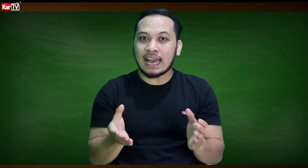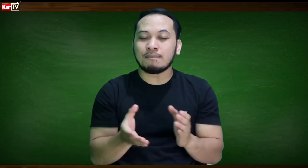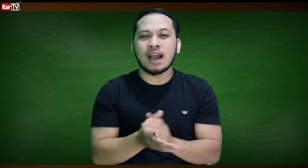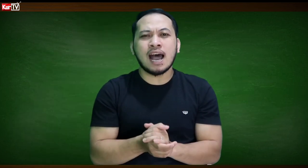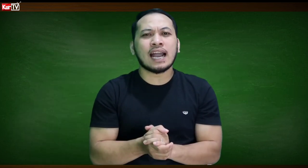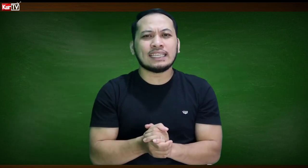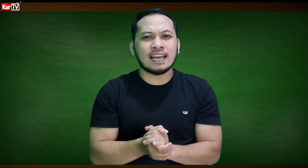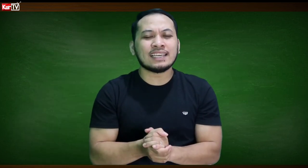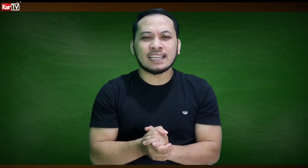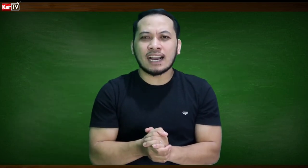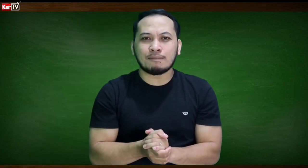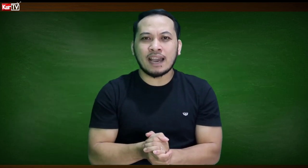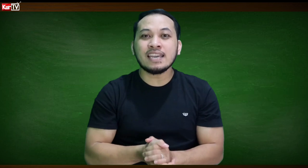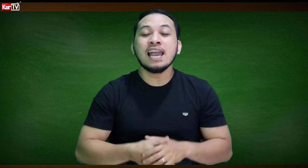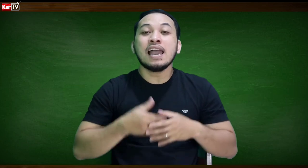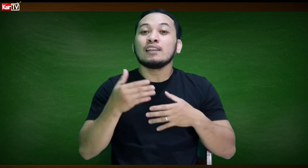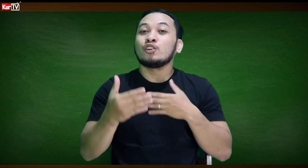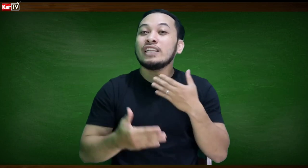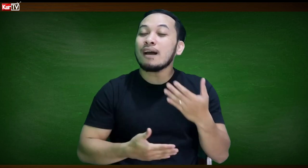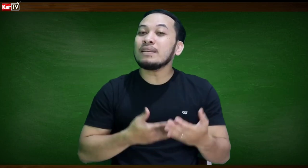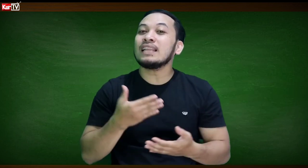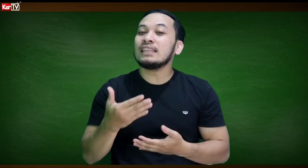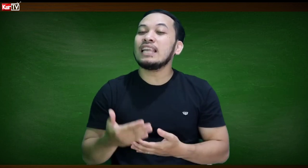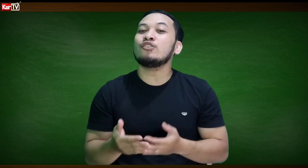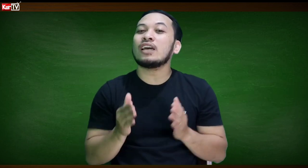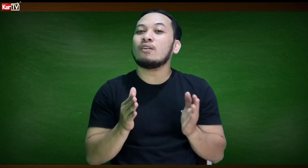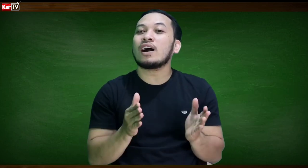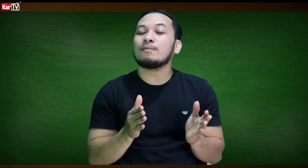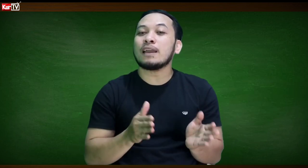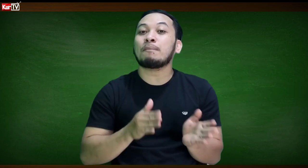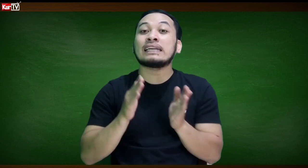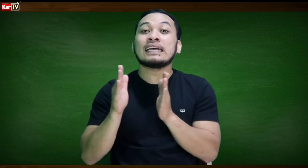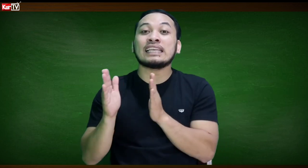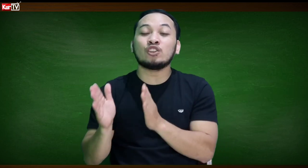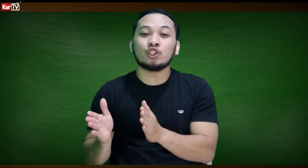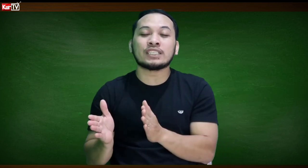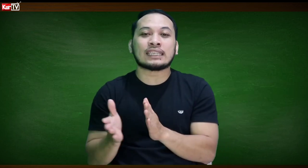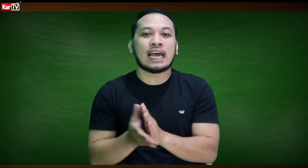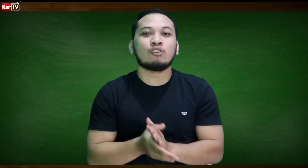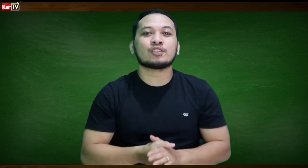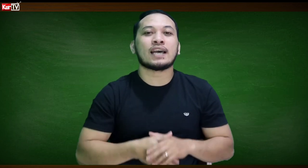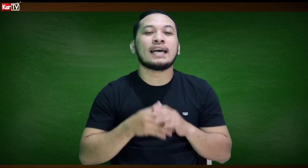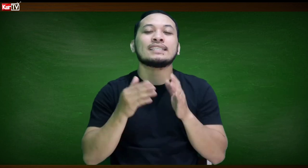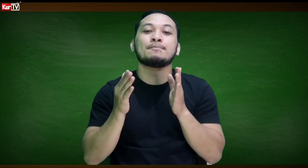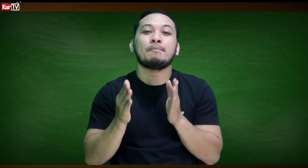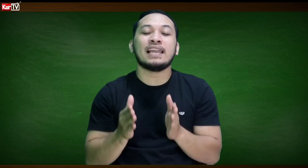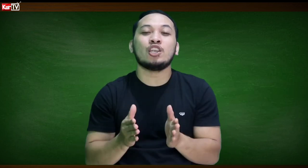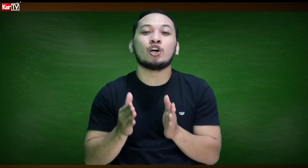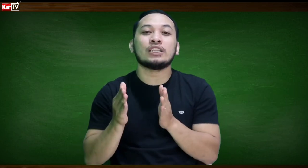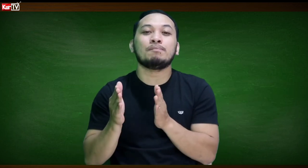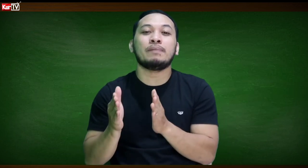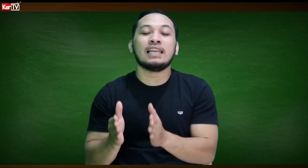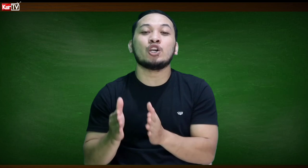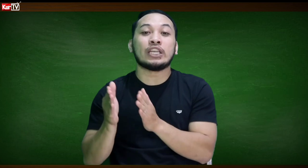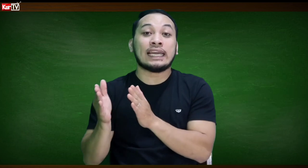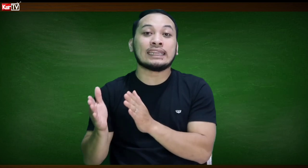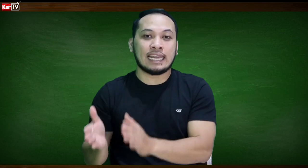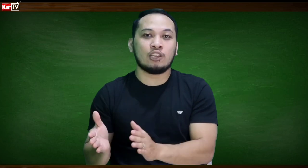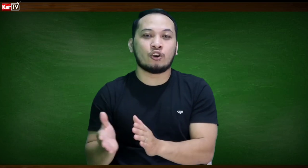lamang ang kanilang isang kamay, ginamit lang nila yung dalawang kamay pagdating doon sa thousands, million, billion, and trillion.